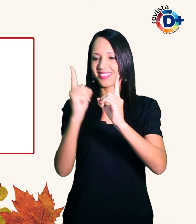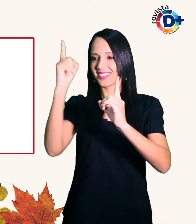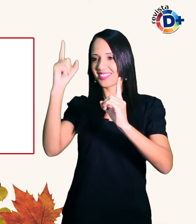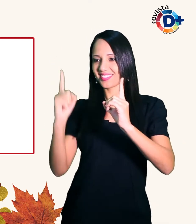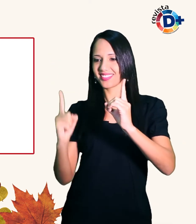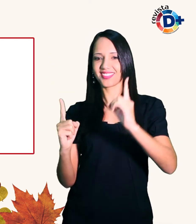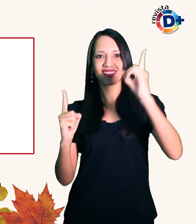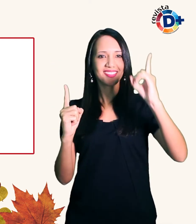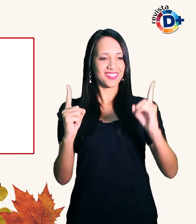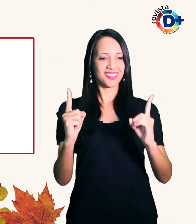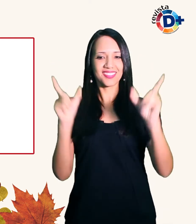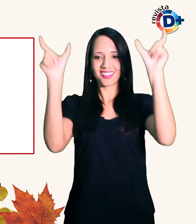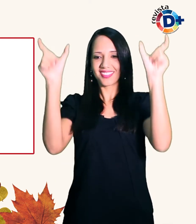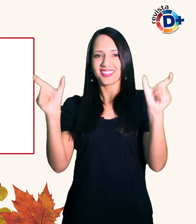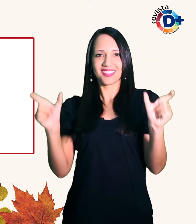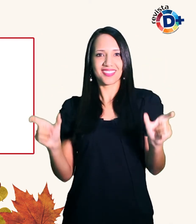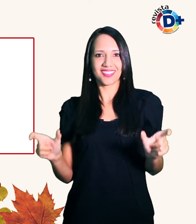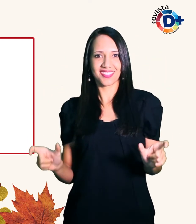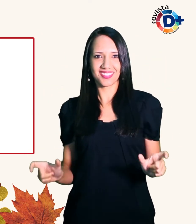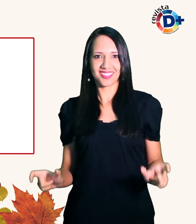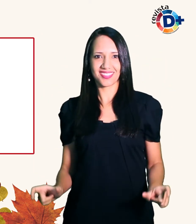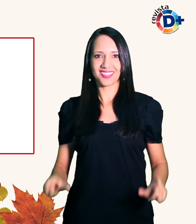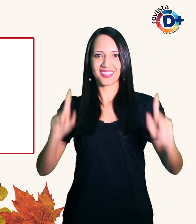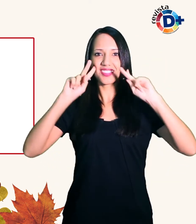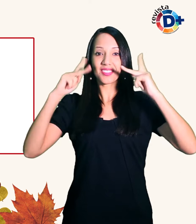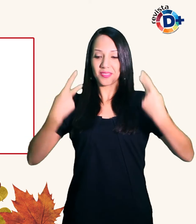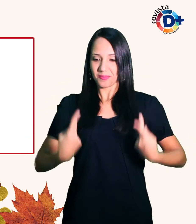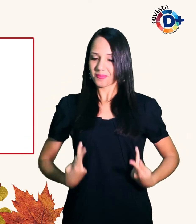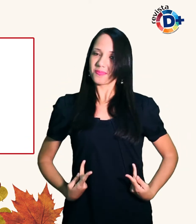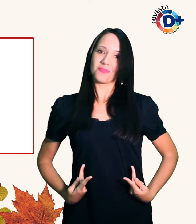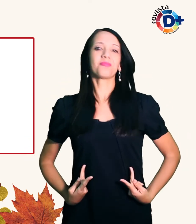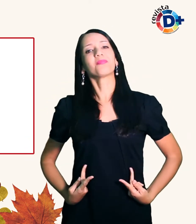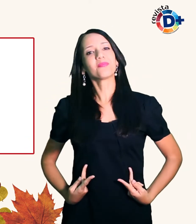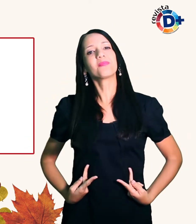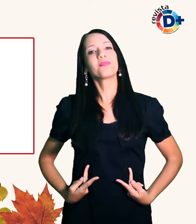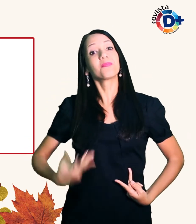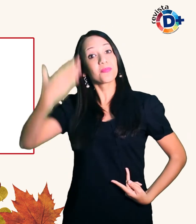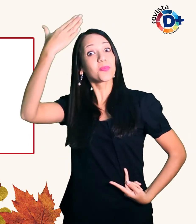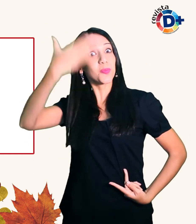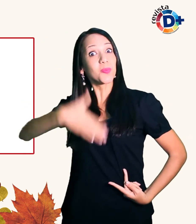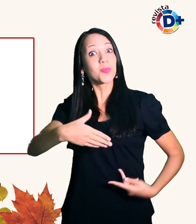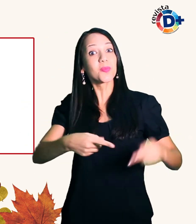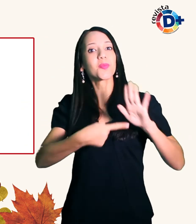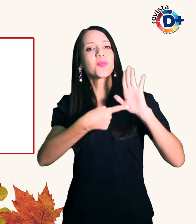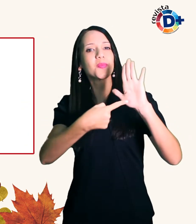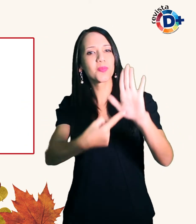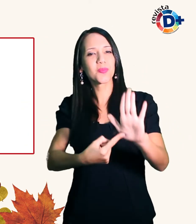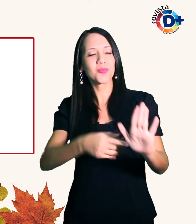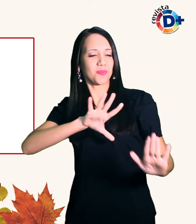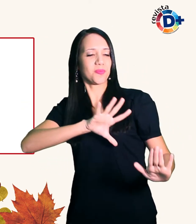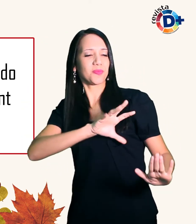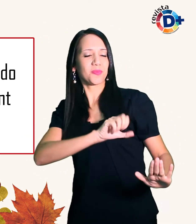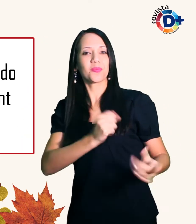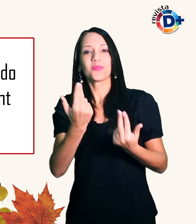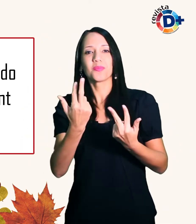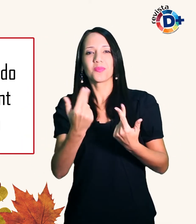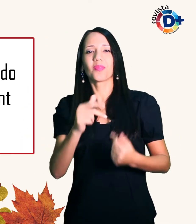mais seres humanos A constatação está em amor líquido de